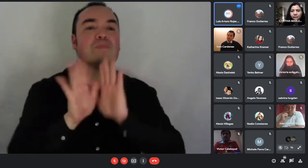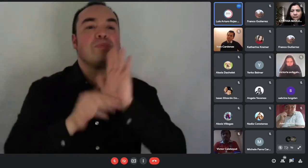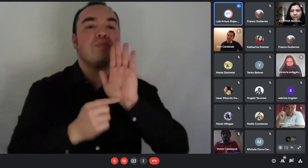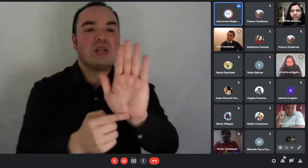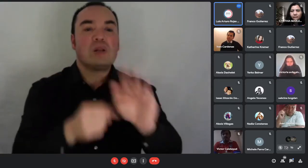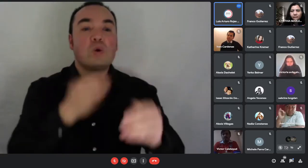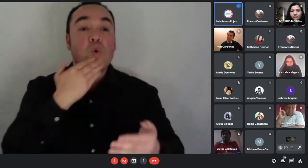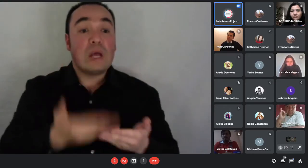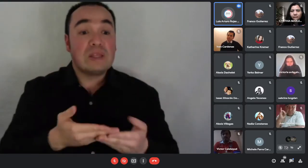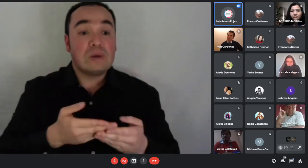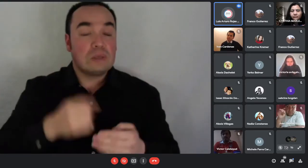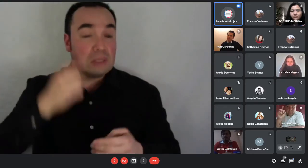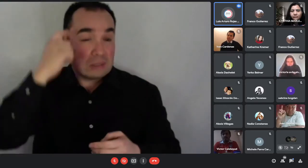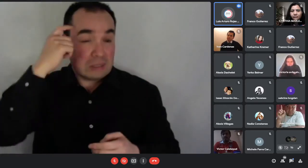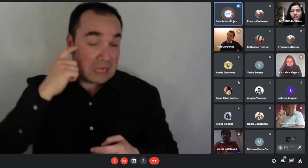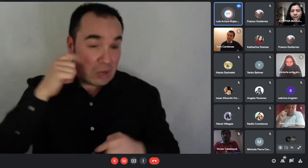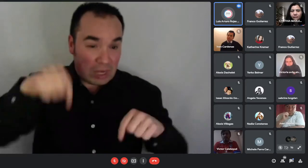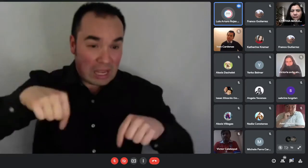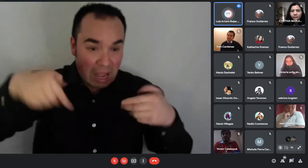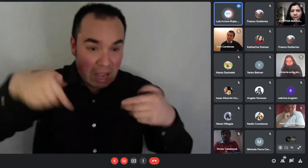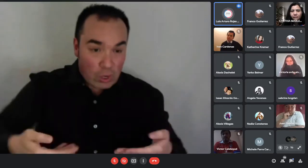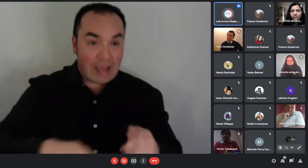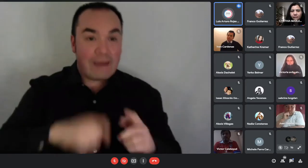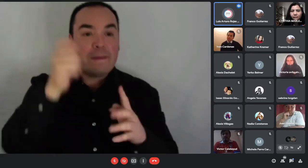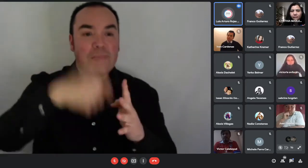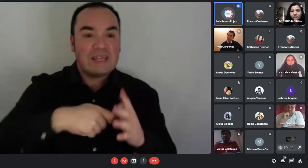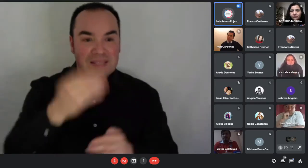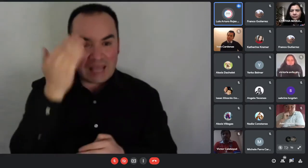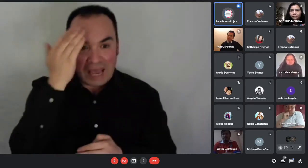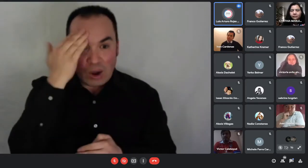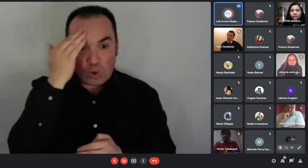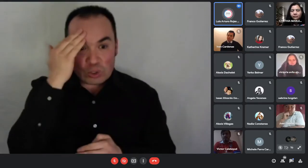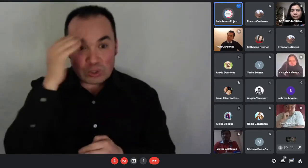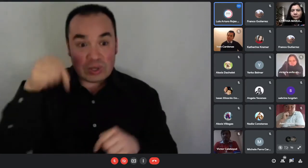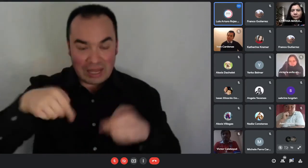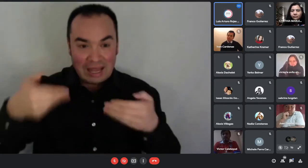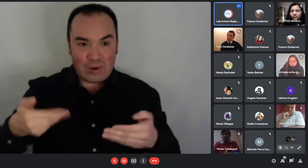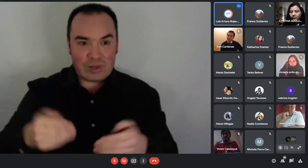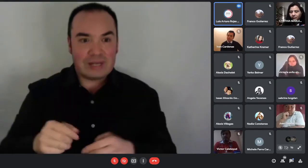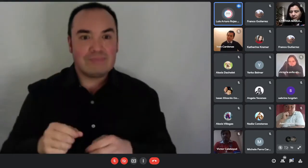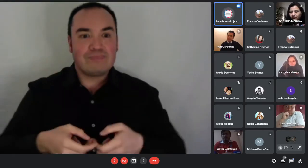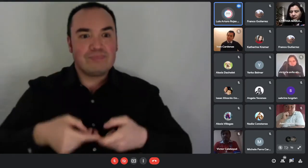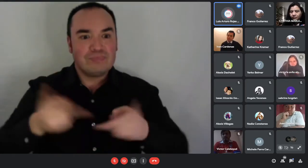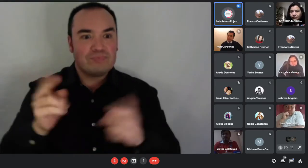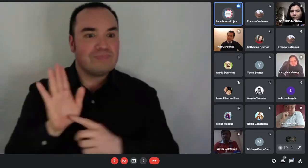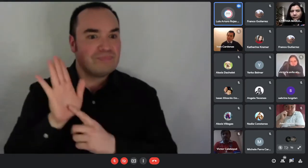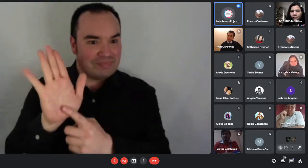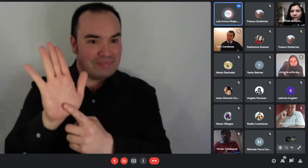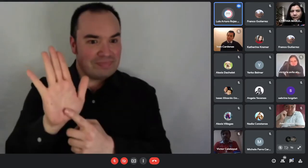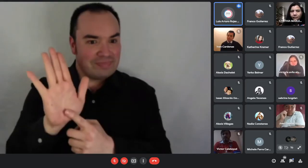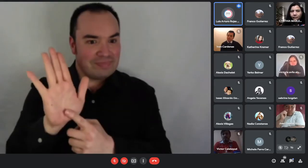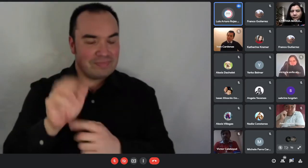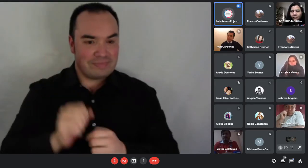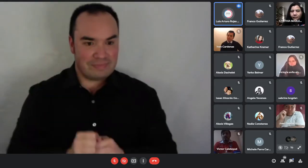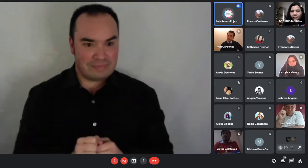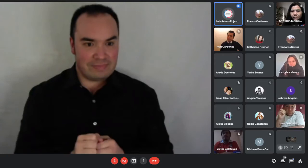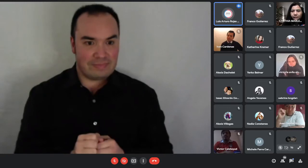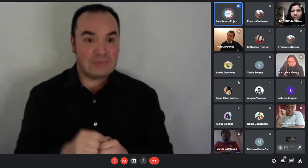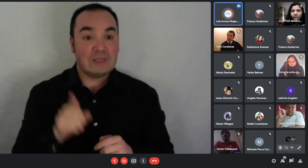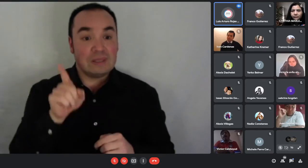nosotros especulamos de todas formas que es nivel central y el Ministerio de Vivienda en Santiago que él libera la nómina de